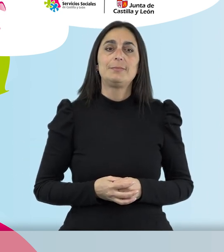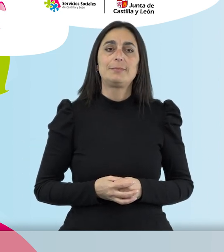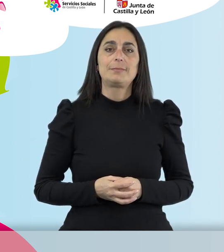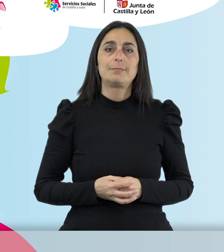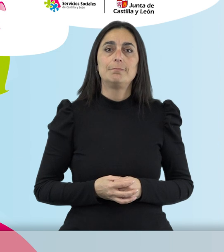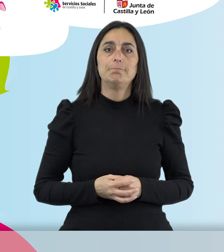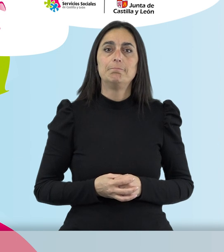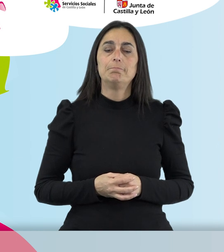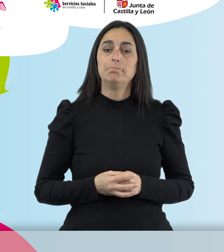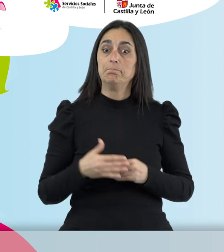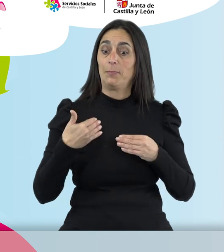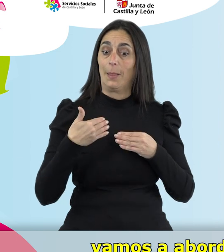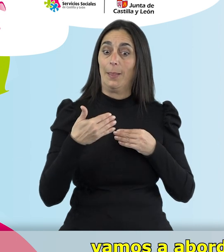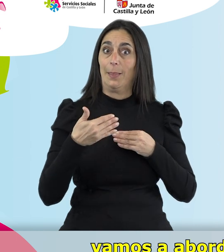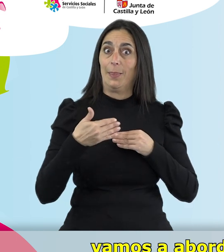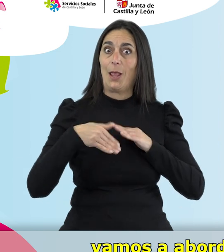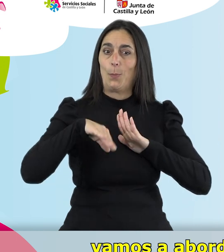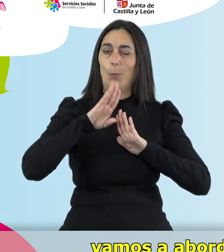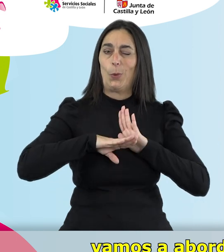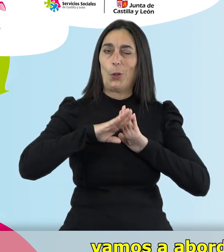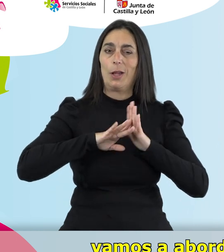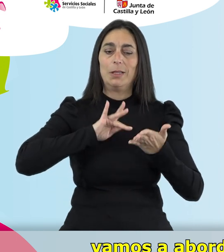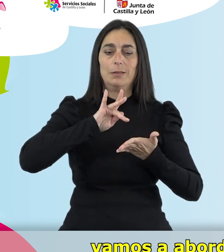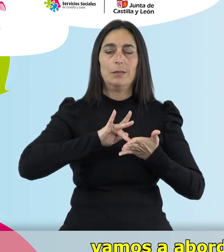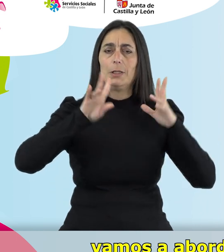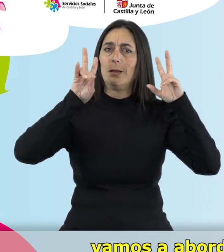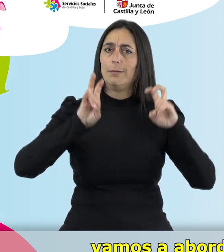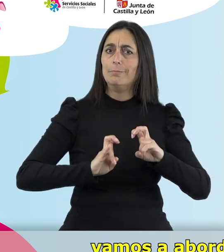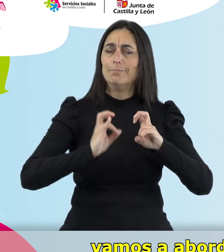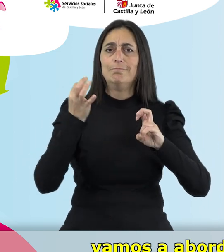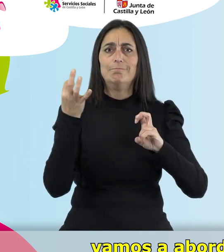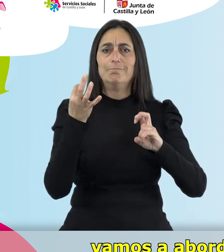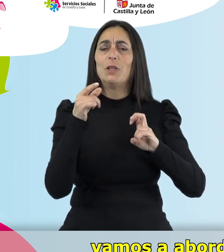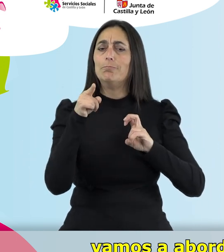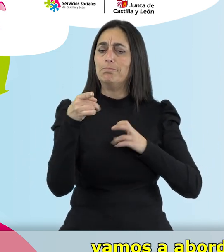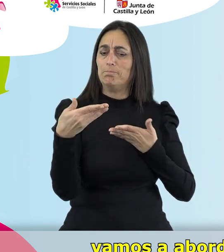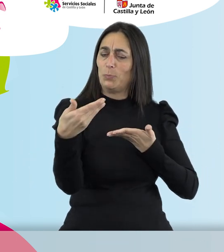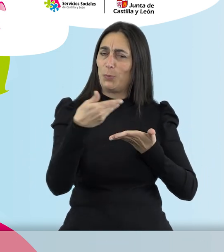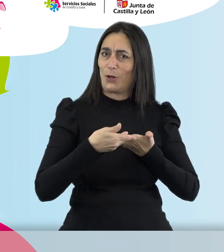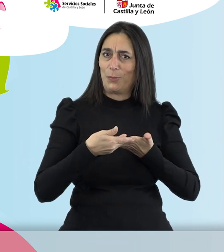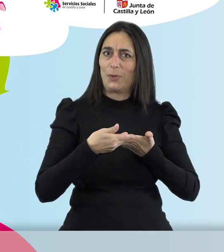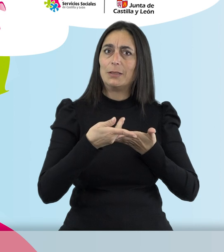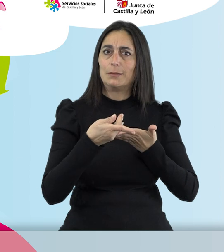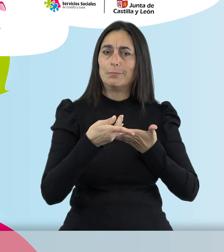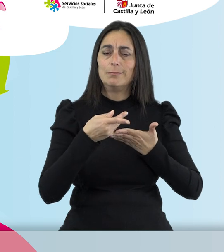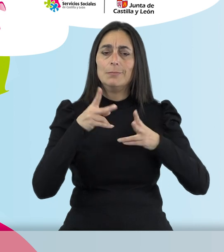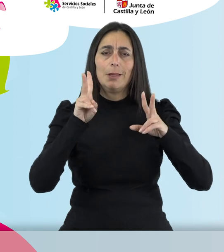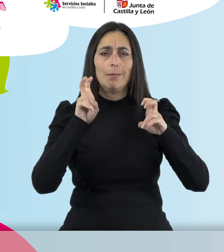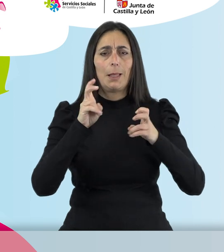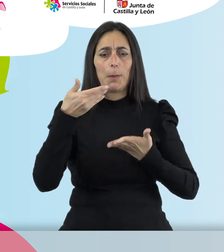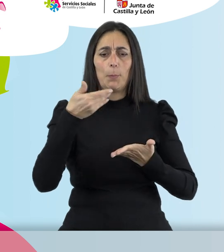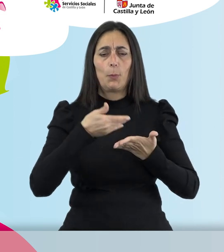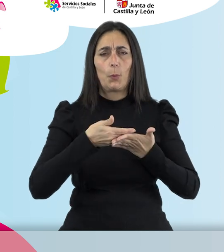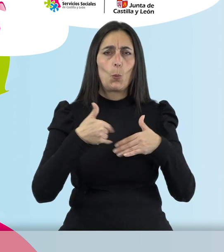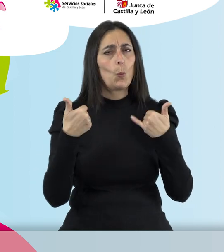En los próximos minutos vamos a abordar asuntos que tú nos propones. ¿Qué tema nos